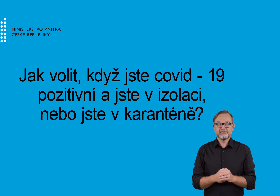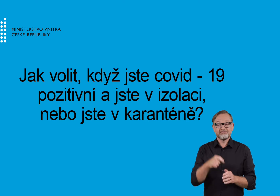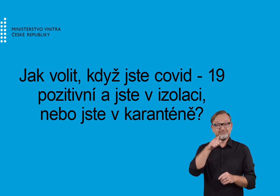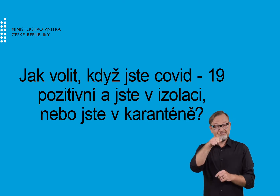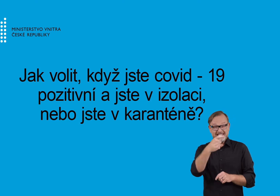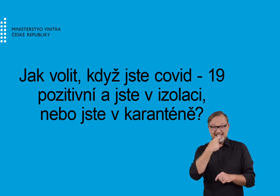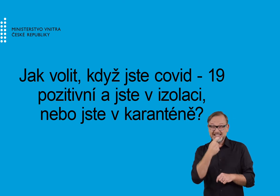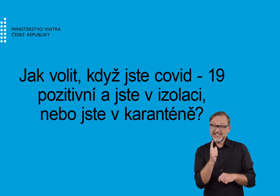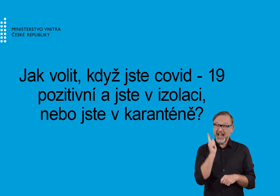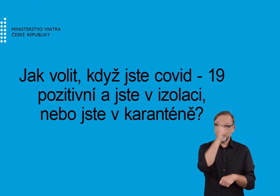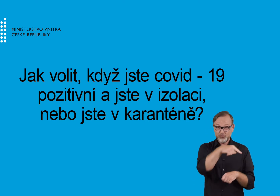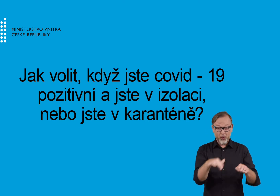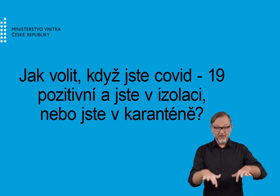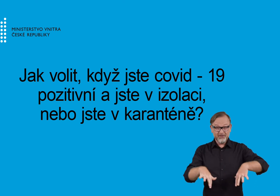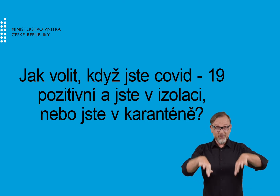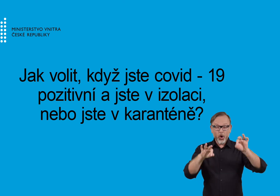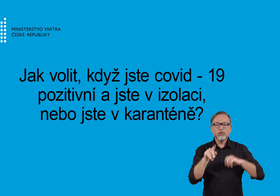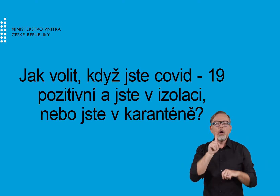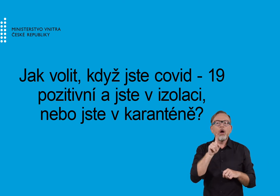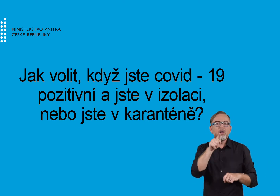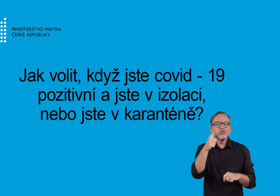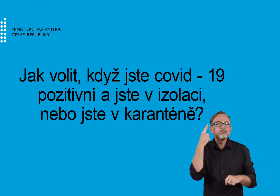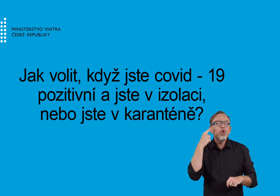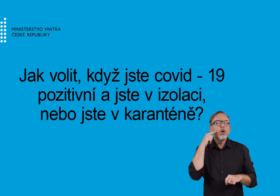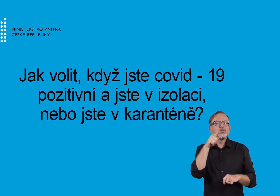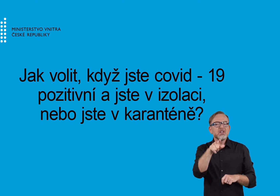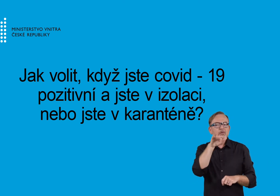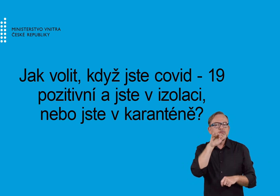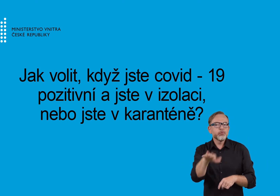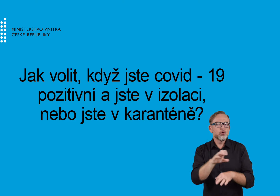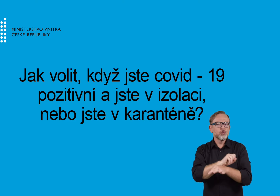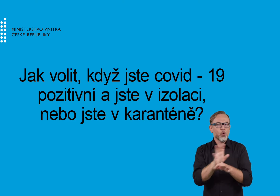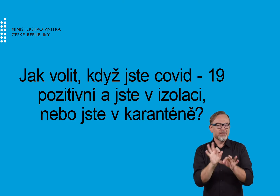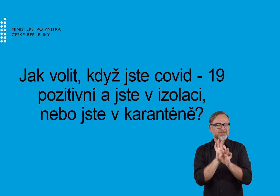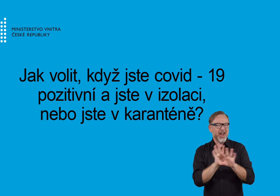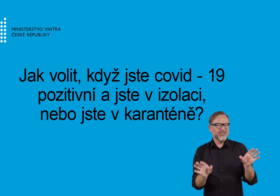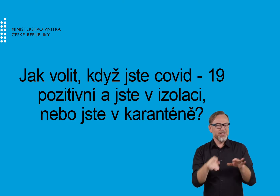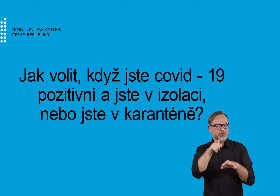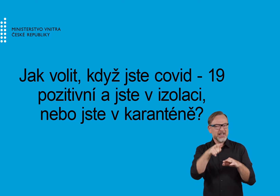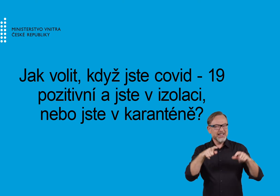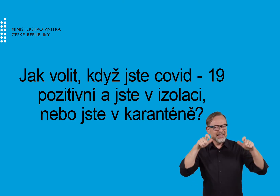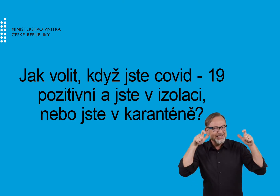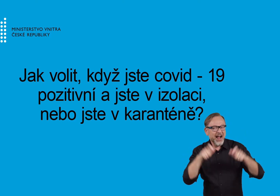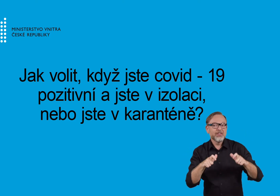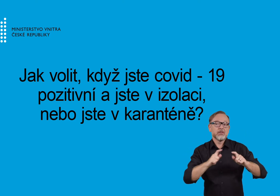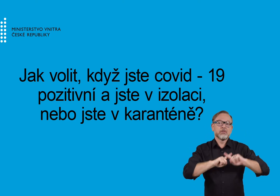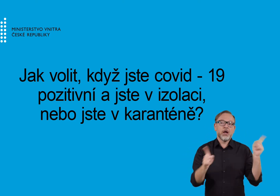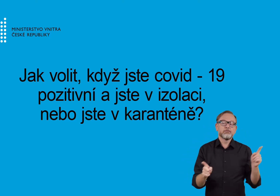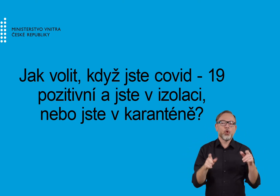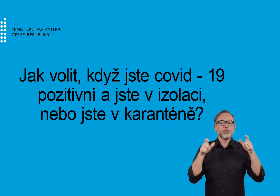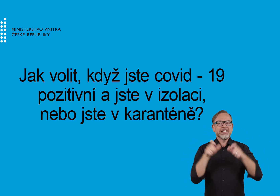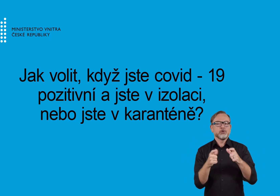Nyní vám poskytneme podrobnější informace, jak volit, pokud jste COVID-pozitivní a jste tedy v izolaci,